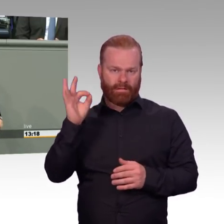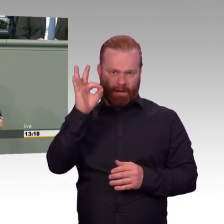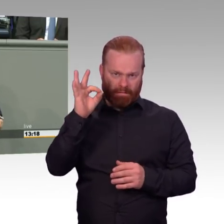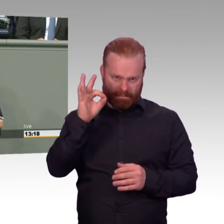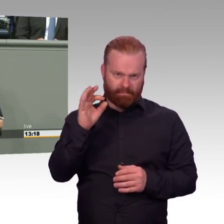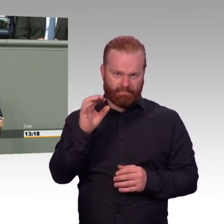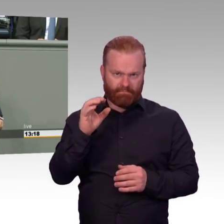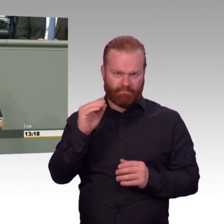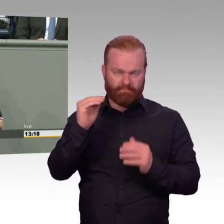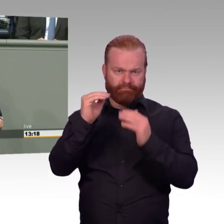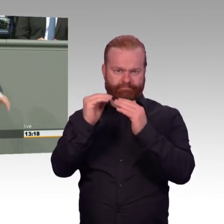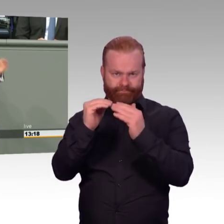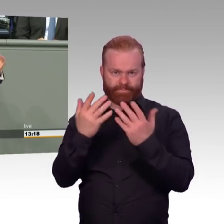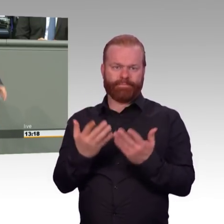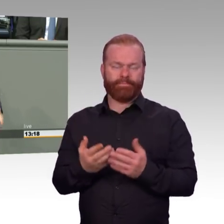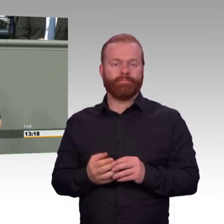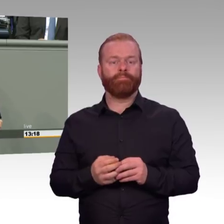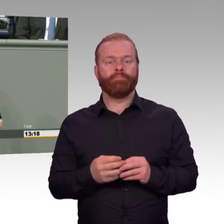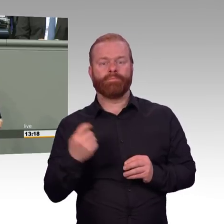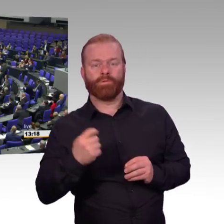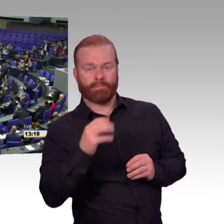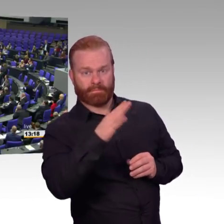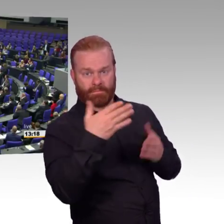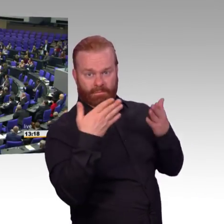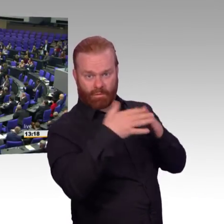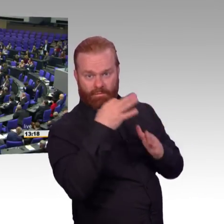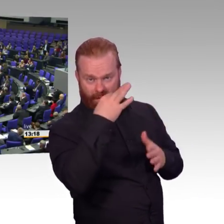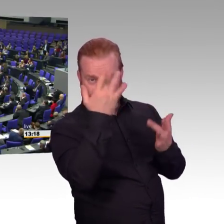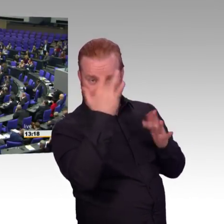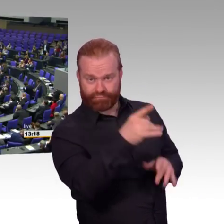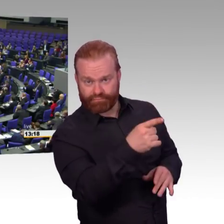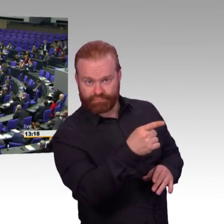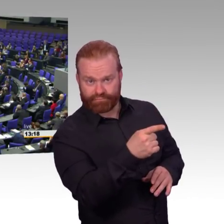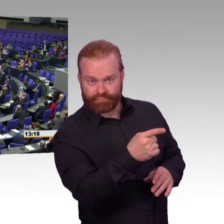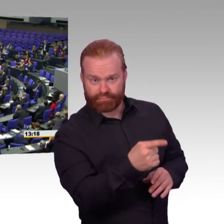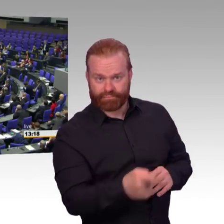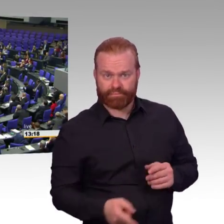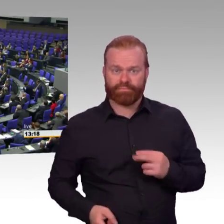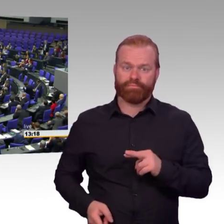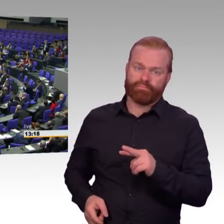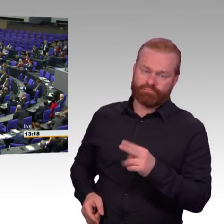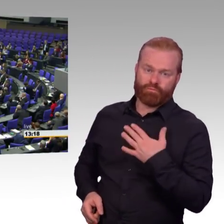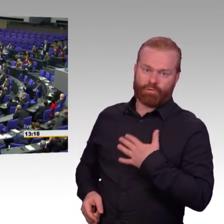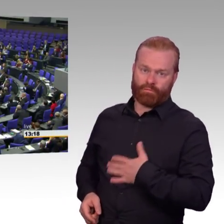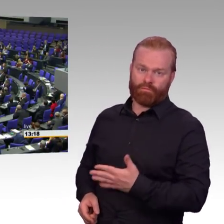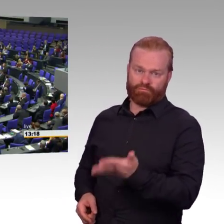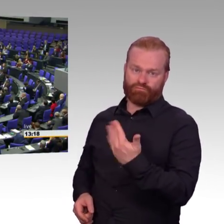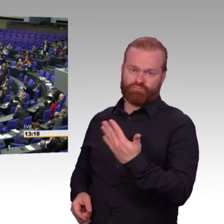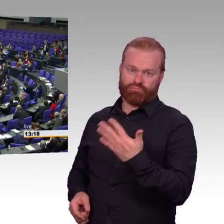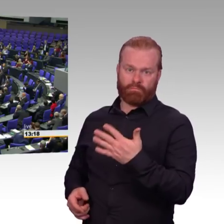Verlängert meine Redezeit. Alles klar, Frau Hendricks. Stellen Sie auf eine Zwischenfrage. Beantworte ich gerne. Ja, Herr Kollege Hilse, ich persönlich finde es ja sehr gut, wenn die AfD